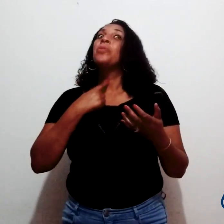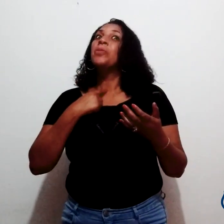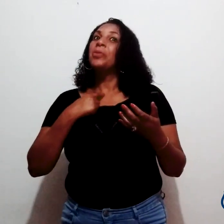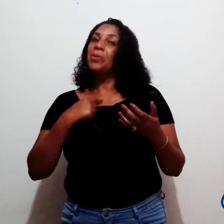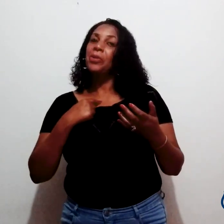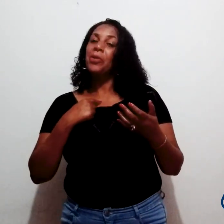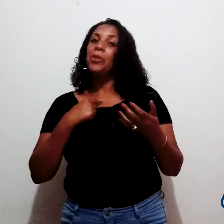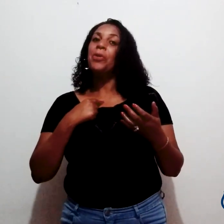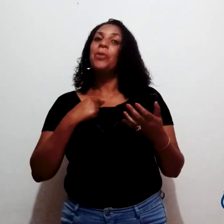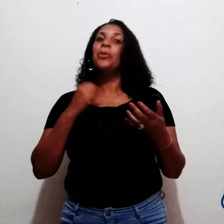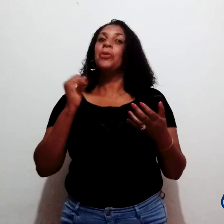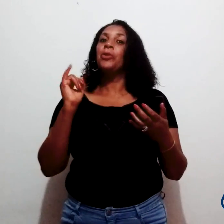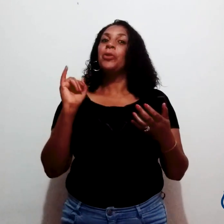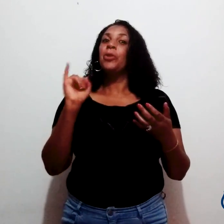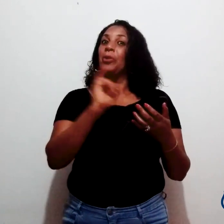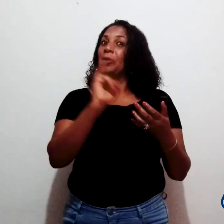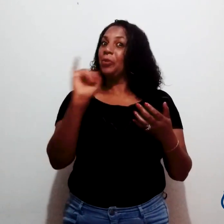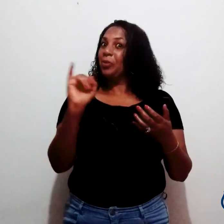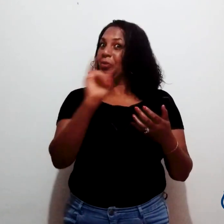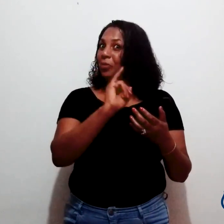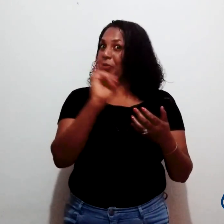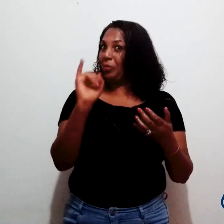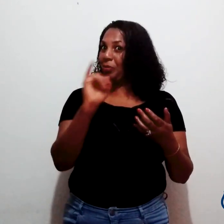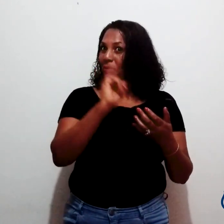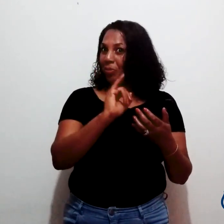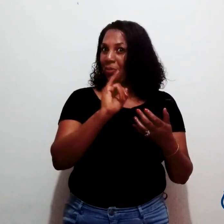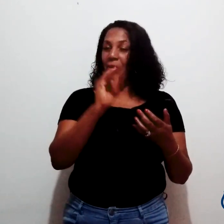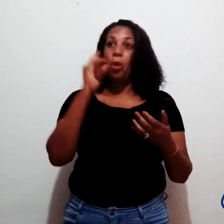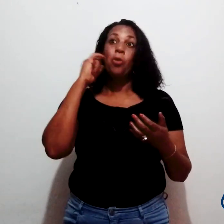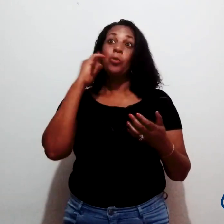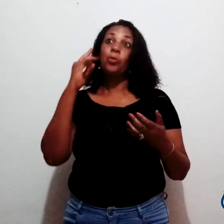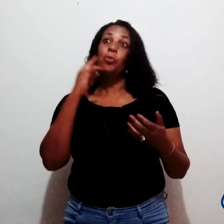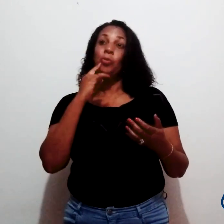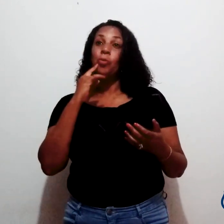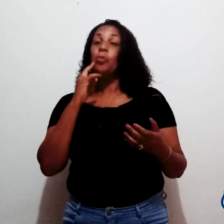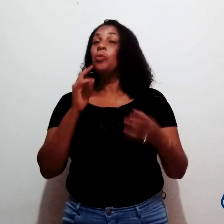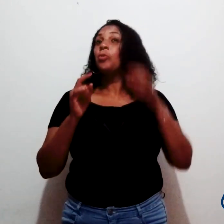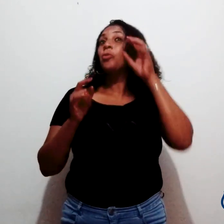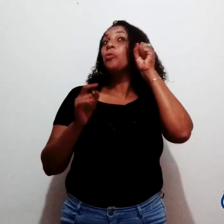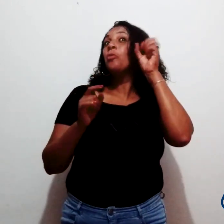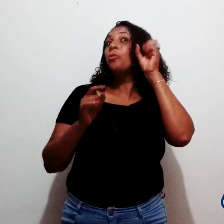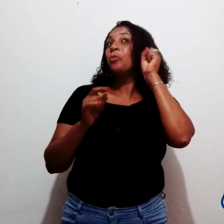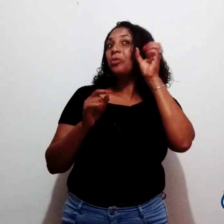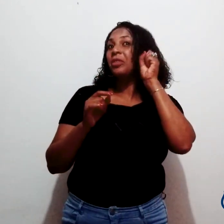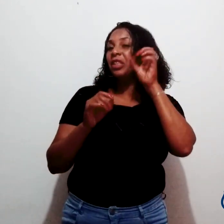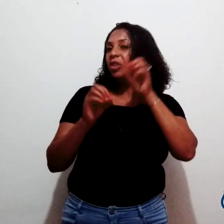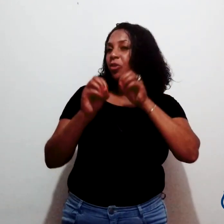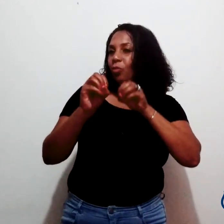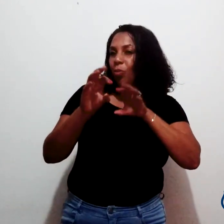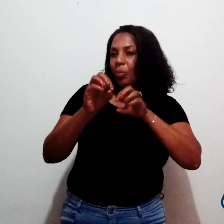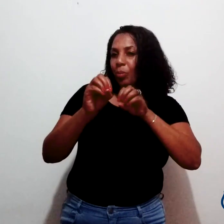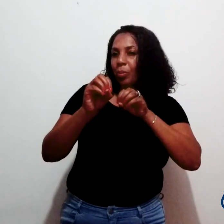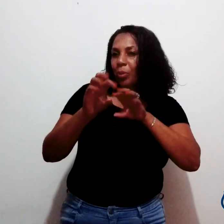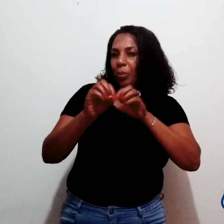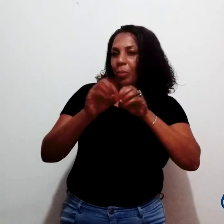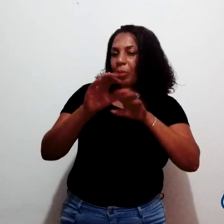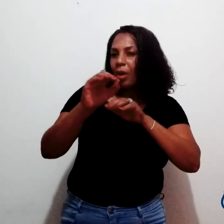de que surdos e ouvintes possam se comunicar com fluência, né.